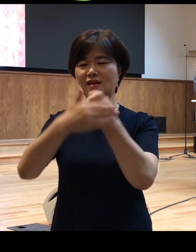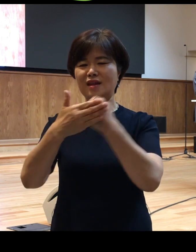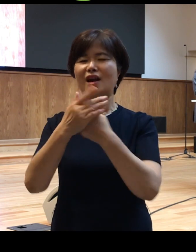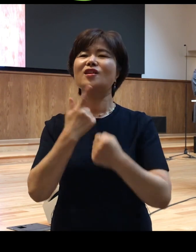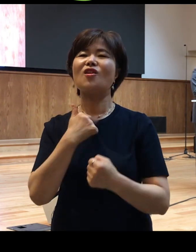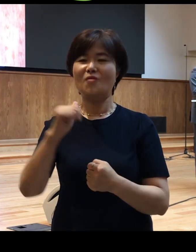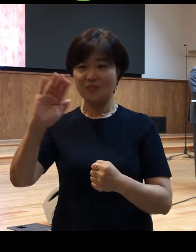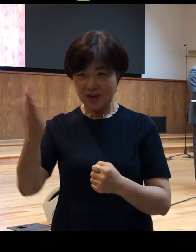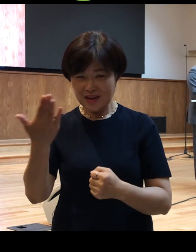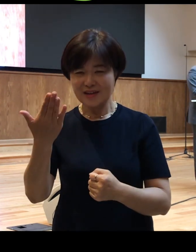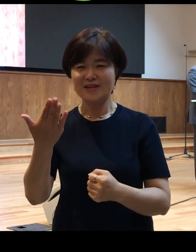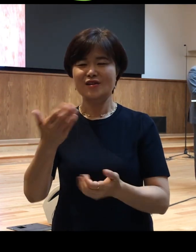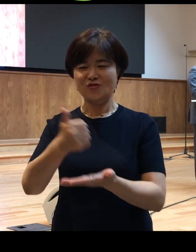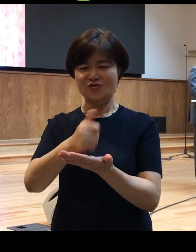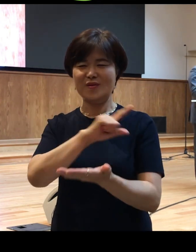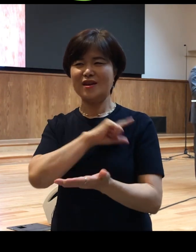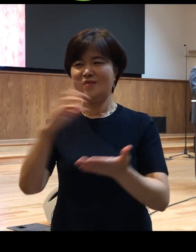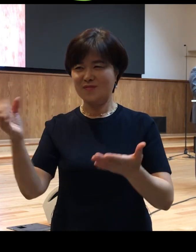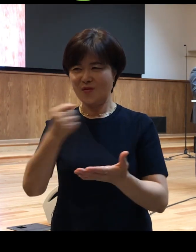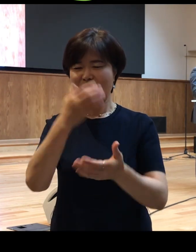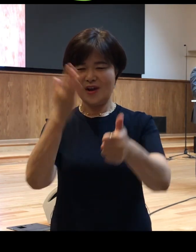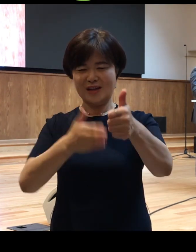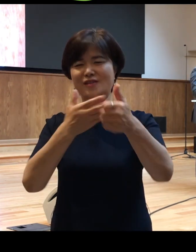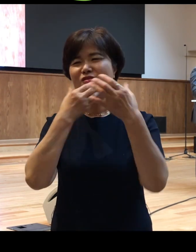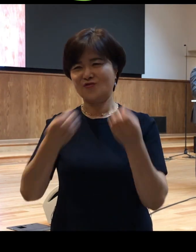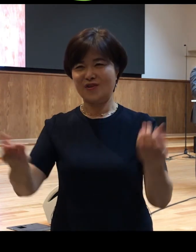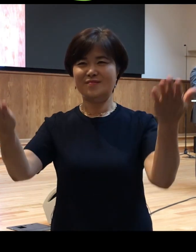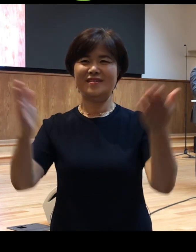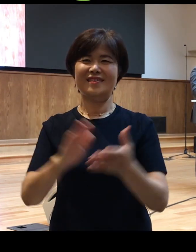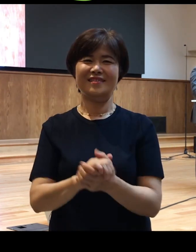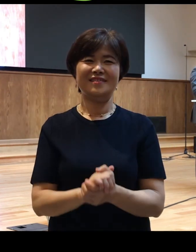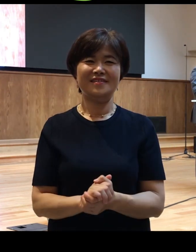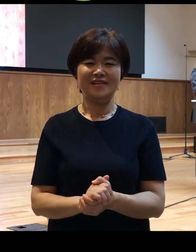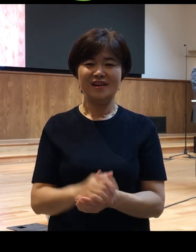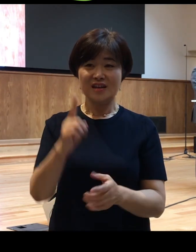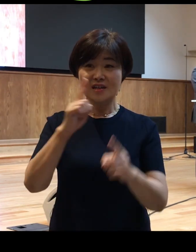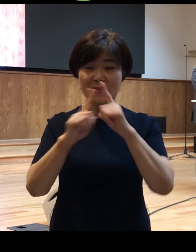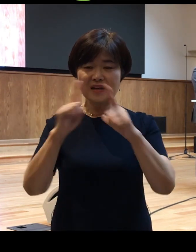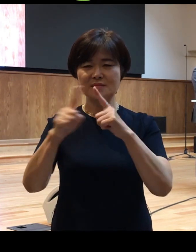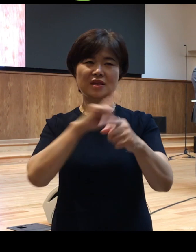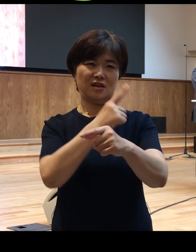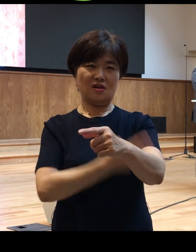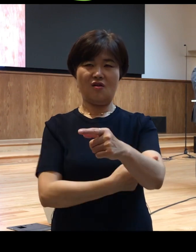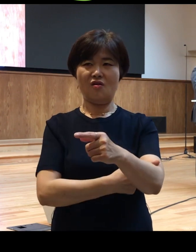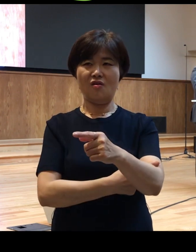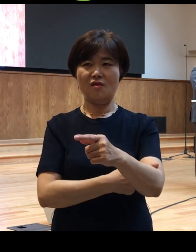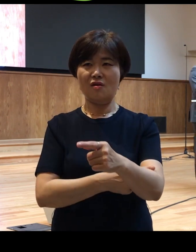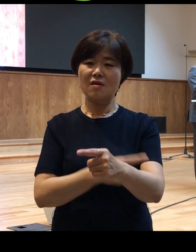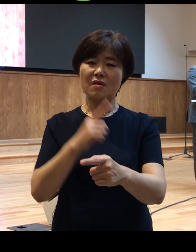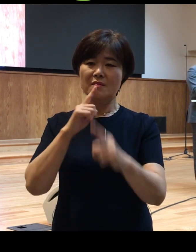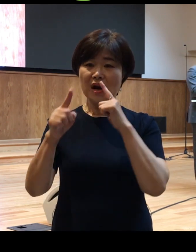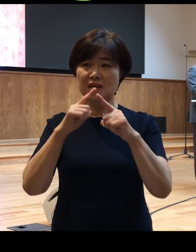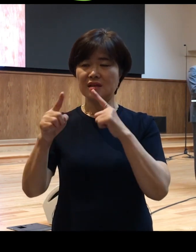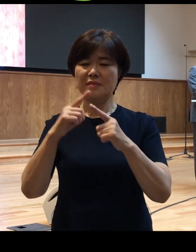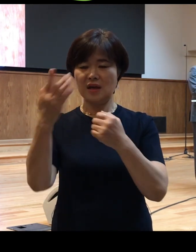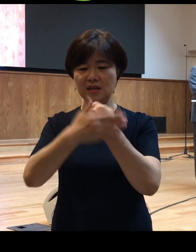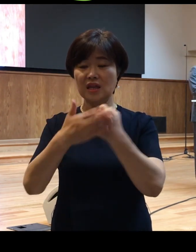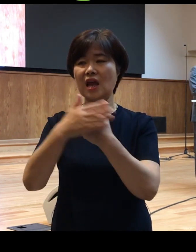있기를 주님의 이름으로 간절히 추건합니다 그래서 그 말씀의 능력 그 말씀의 은혜로 여러분